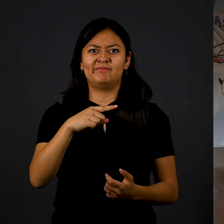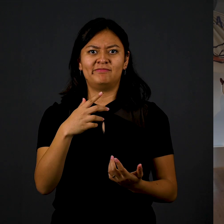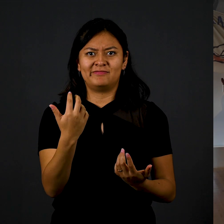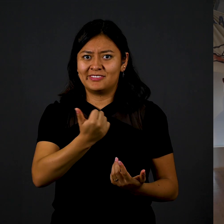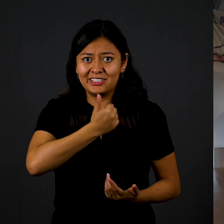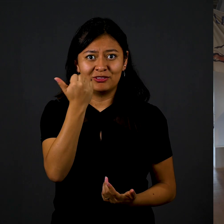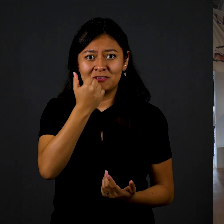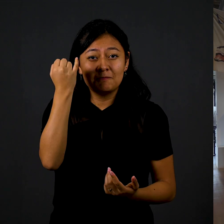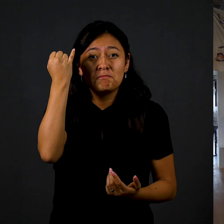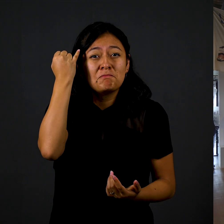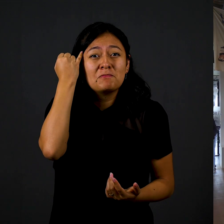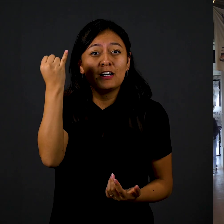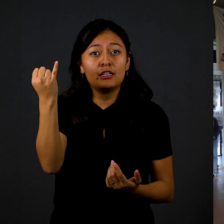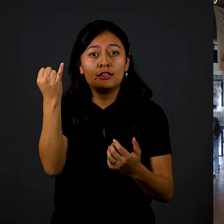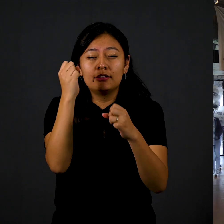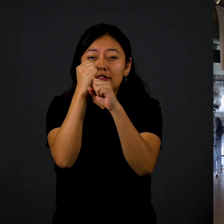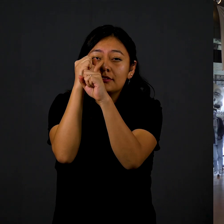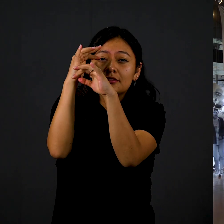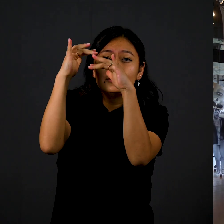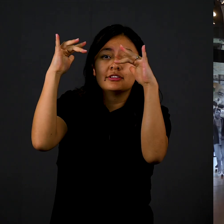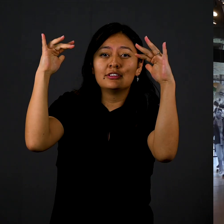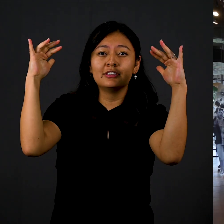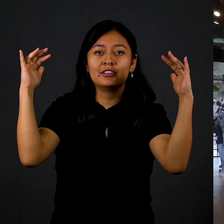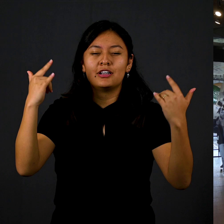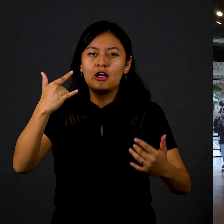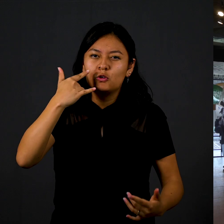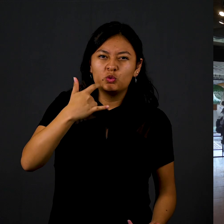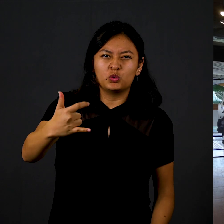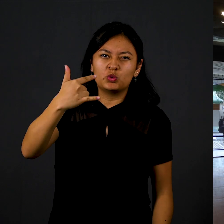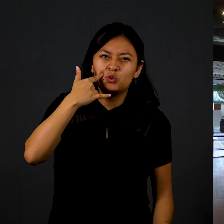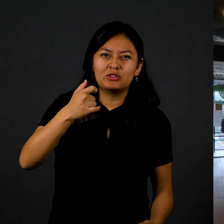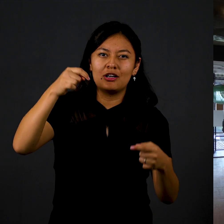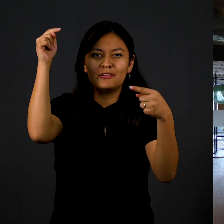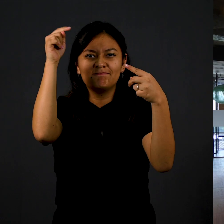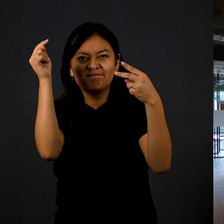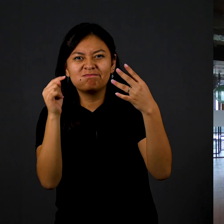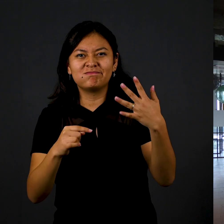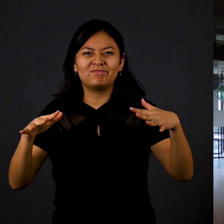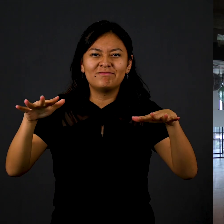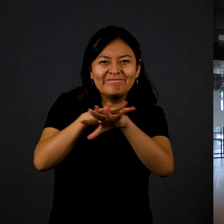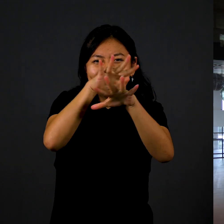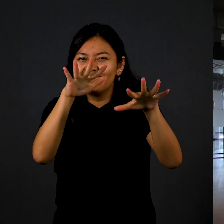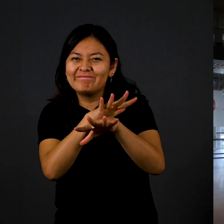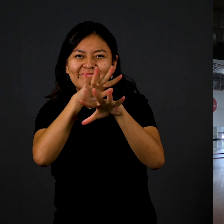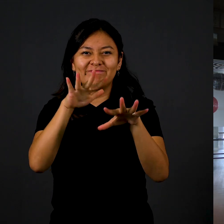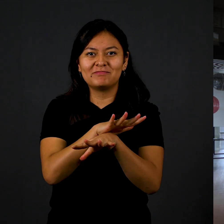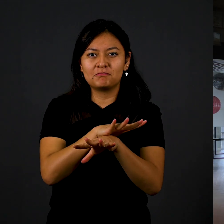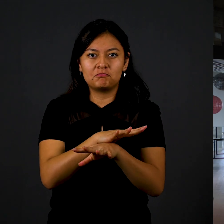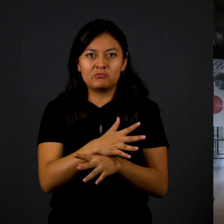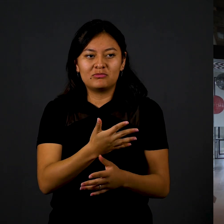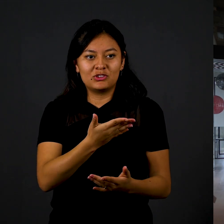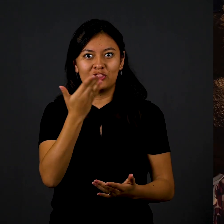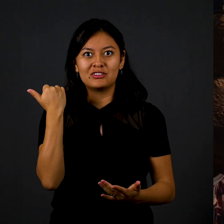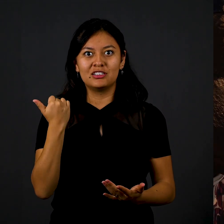nuestra democracia, pero en sus inicios los estudiantes jamás imaginaron el cambio social que estaban haciendo.